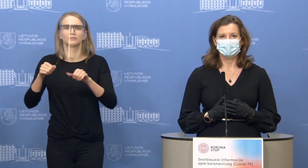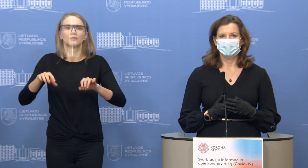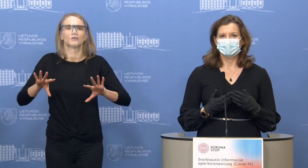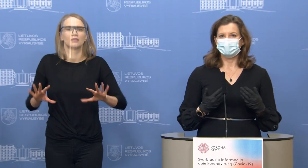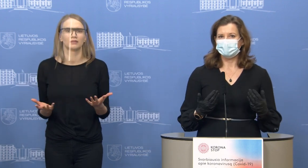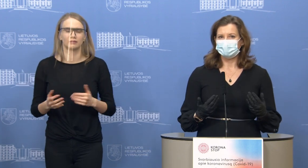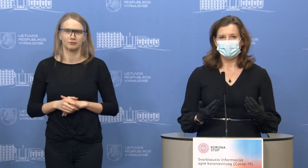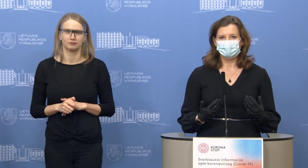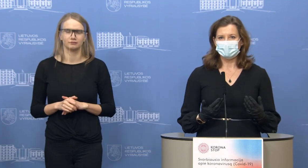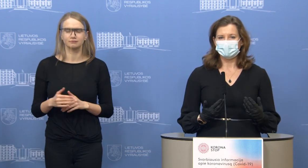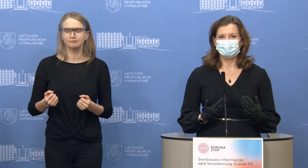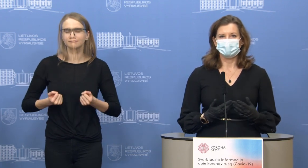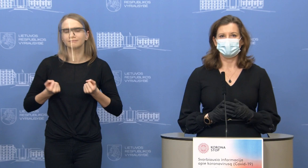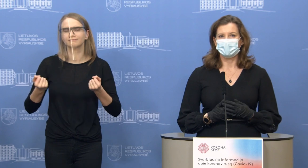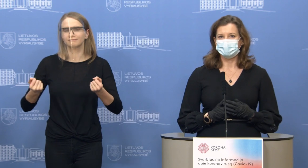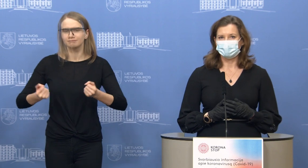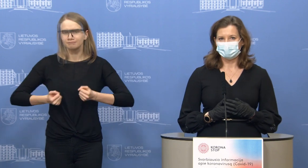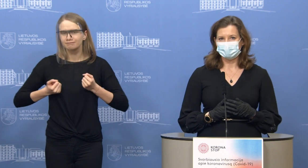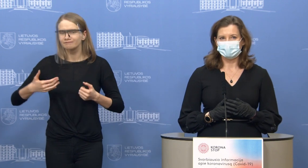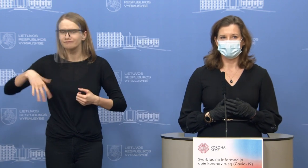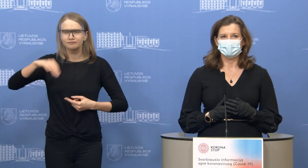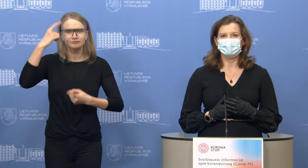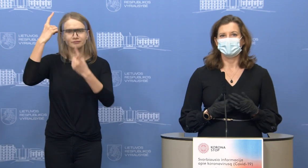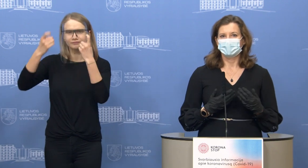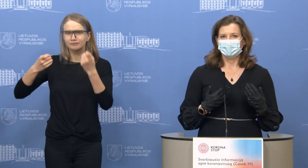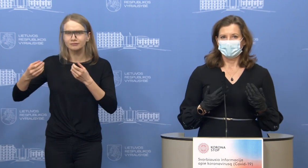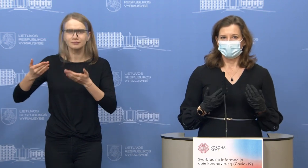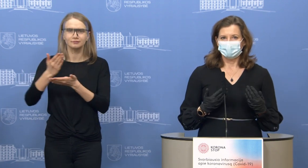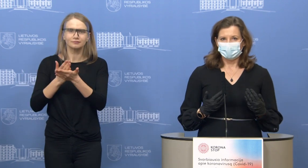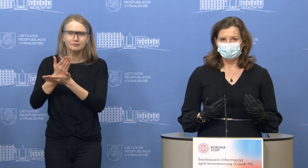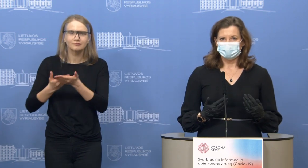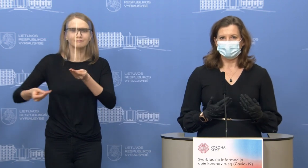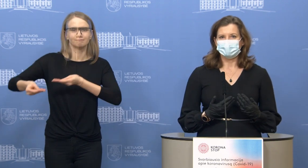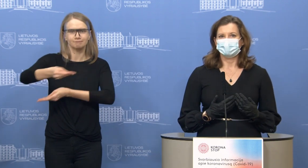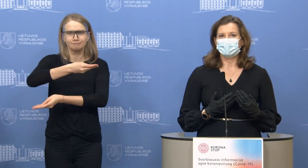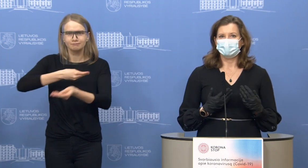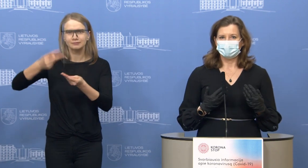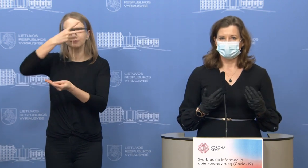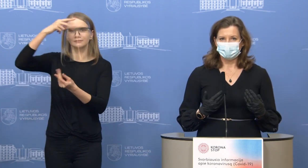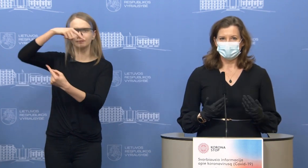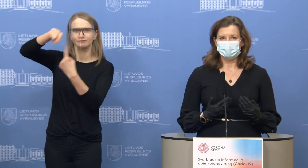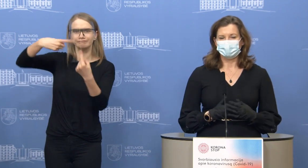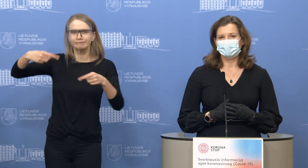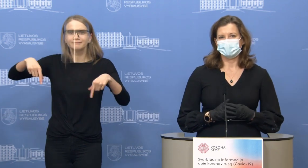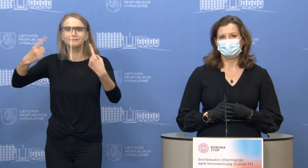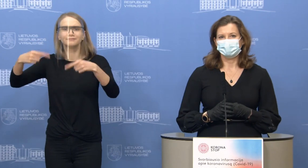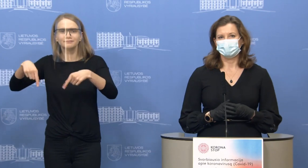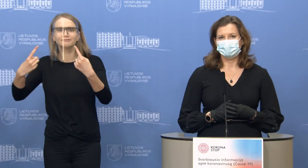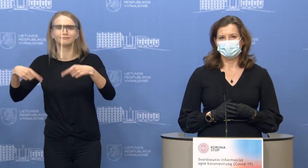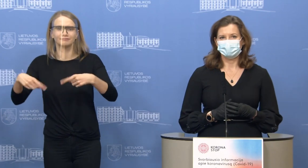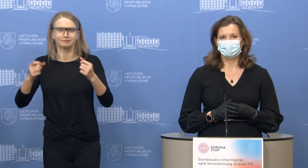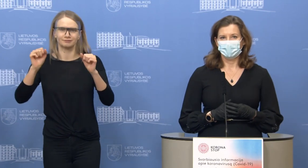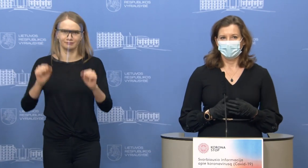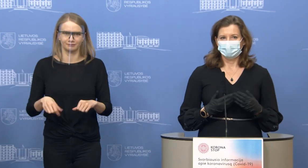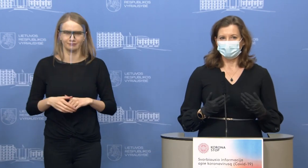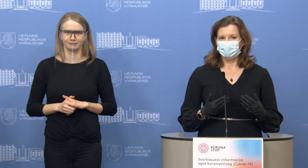suteikti visą savo informaciją ir visas žinias Lietuvos versloj. Tam, kad šitas procesas praeitų